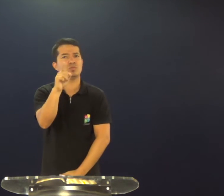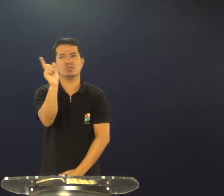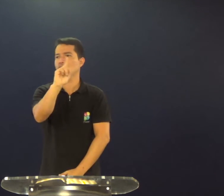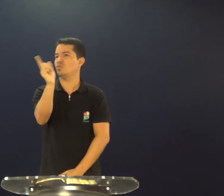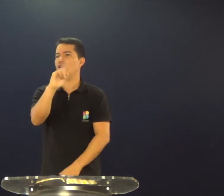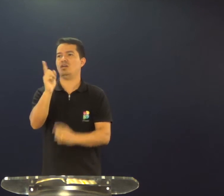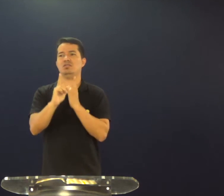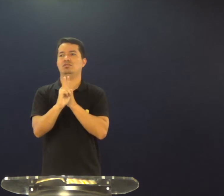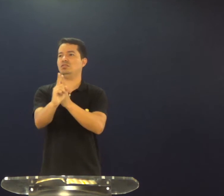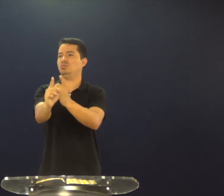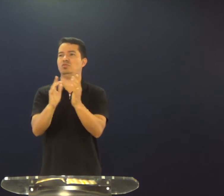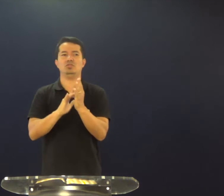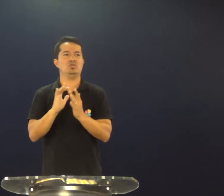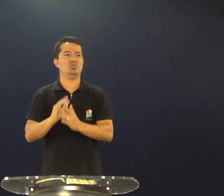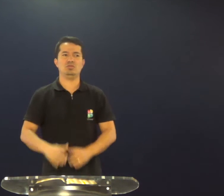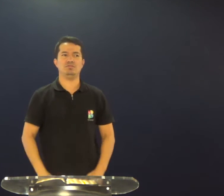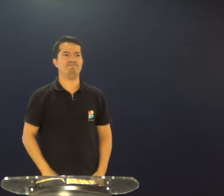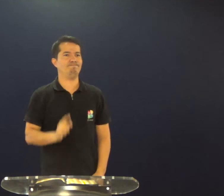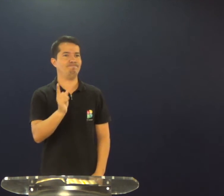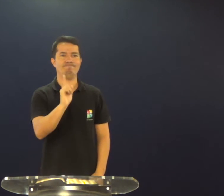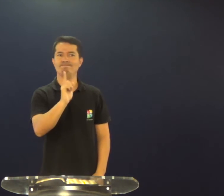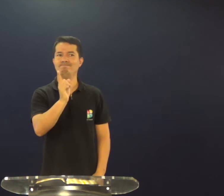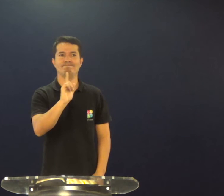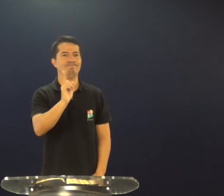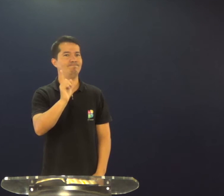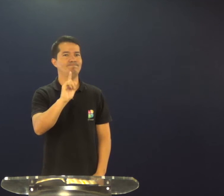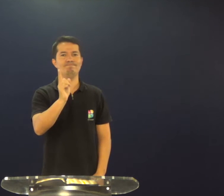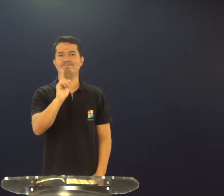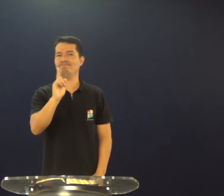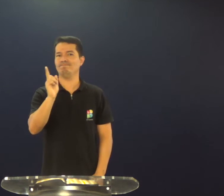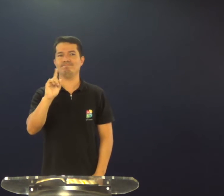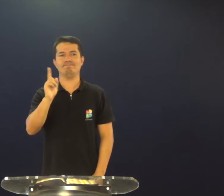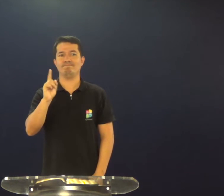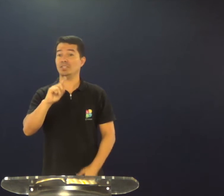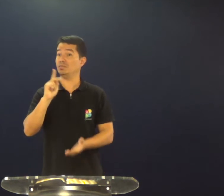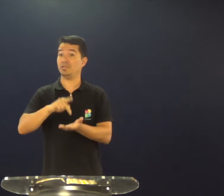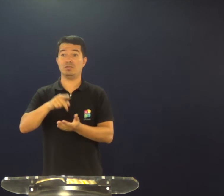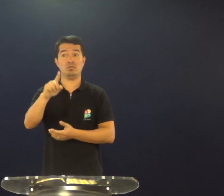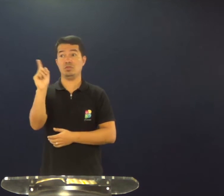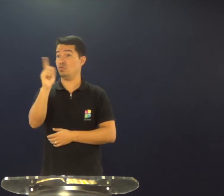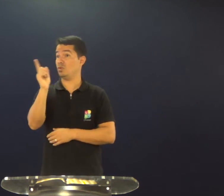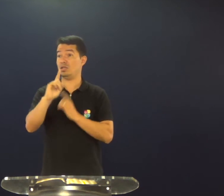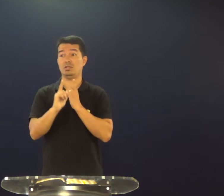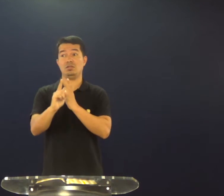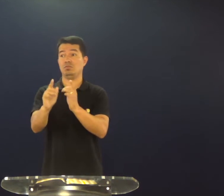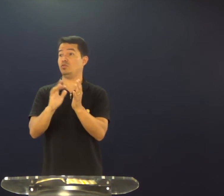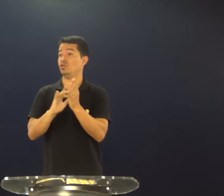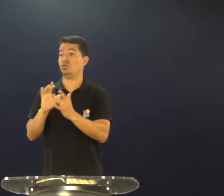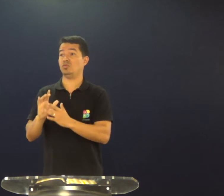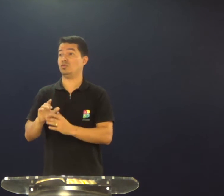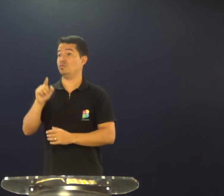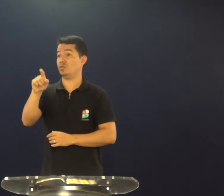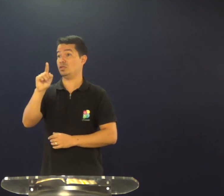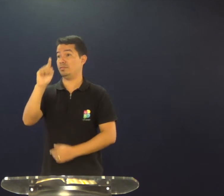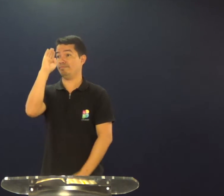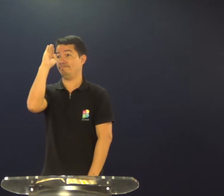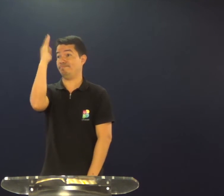de repente você não muda, se você não muda, você não é um discípulo, se você não muda, você não é um seguidor de Jesus,